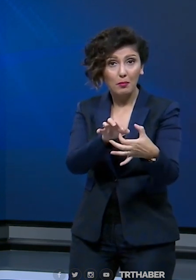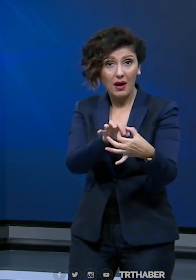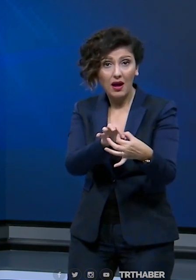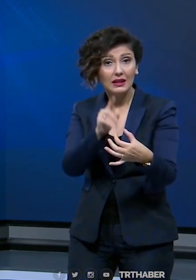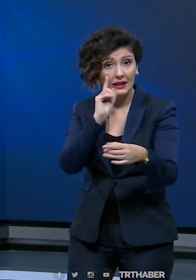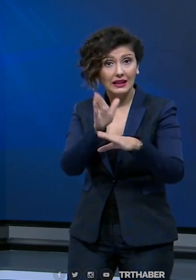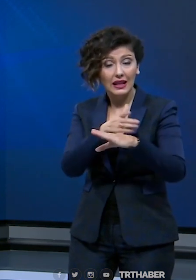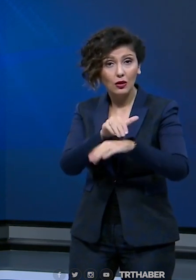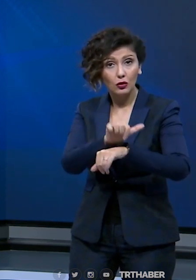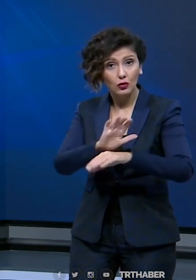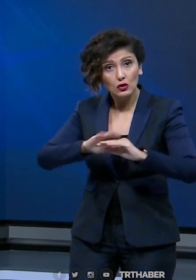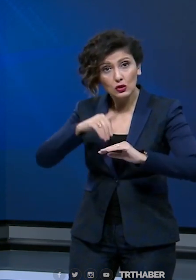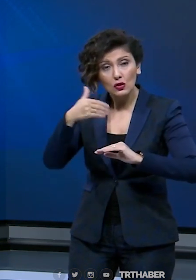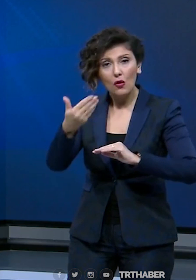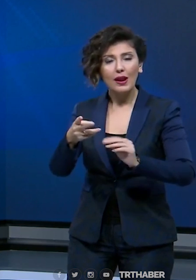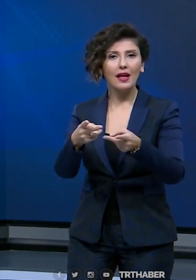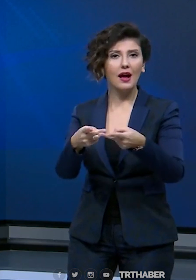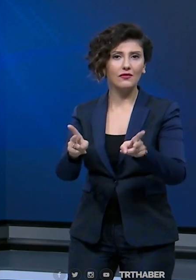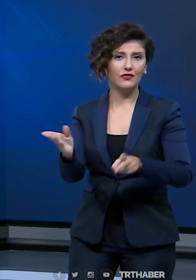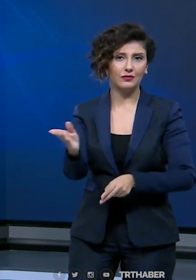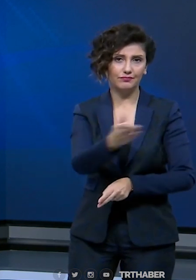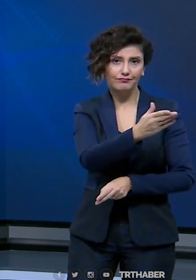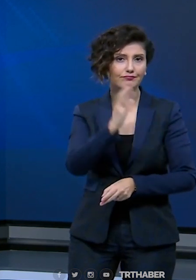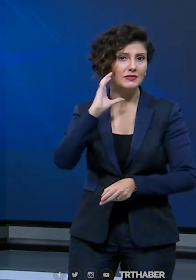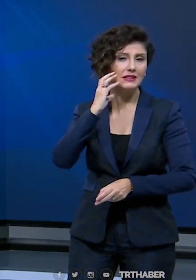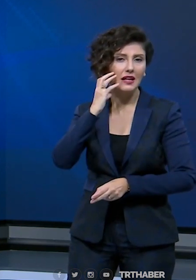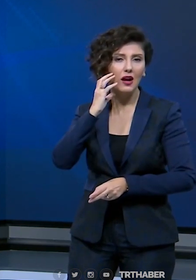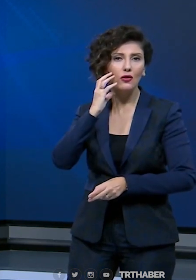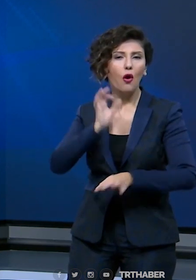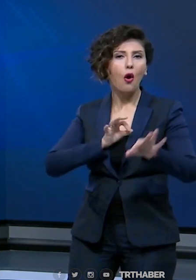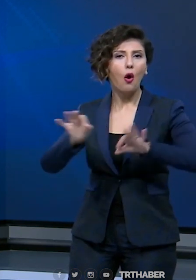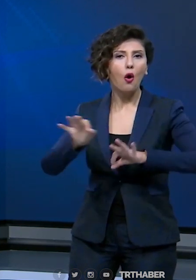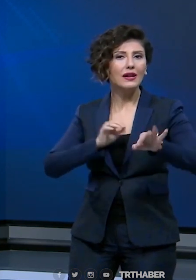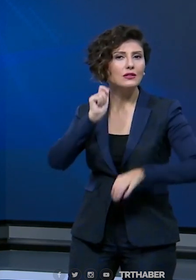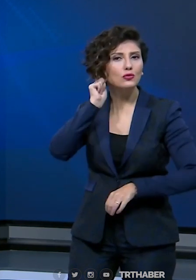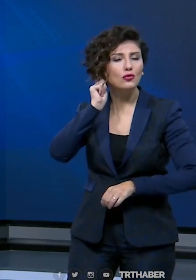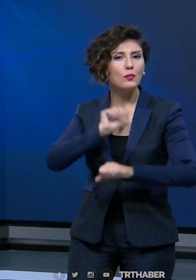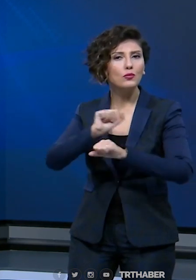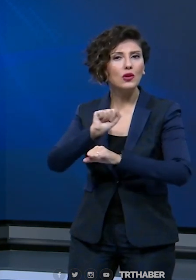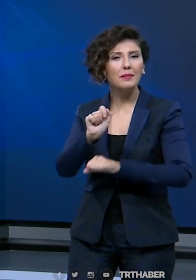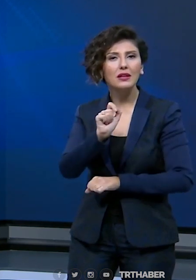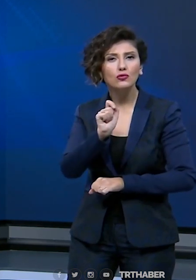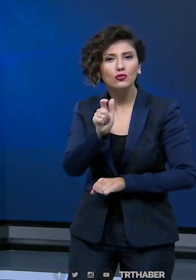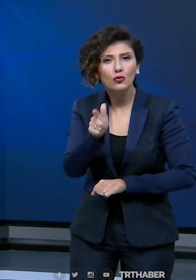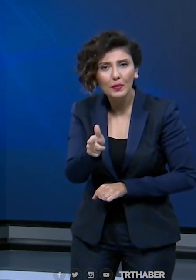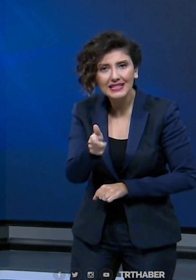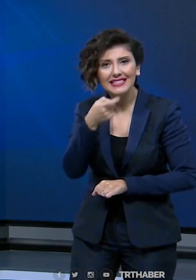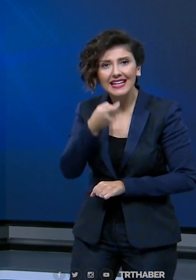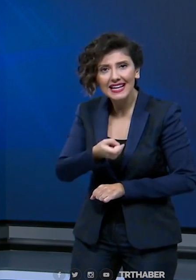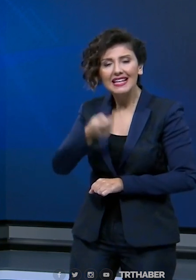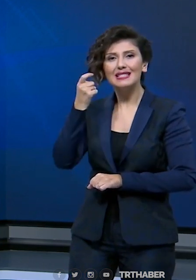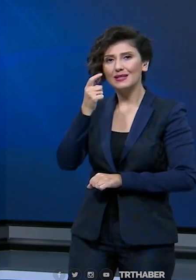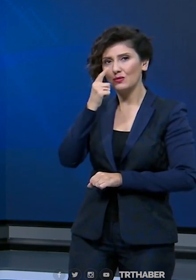olduğu gerekçesiyle tutuklandıktan sonra tahliye edilen Sakarya Organize Suçlarla Mücadele Şubesi